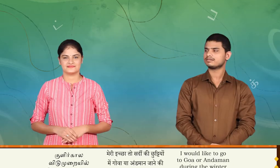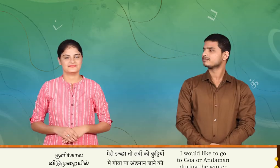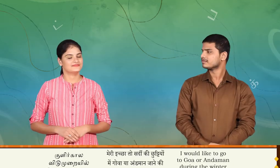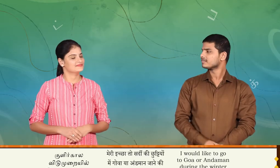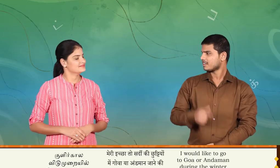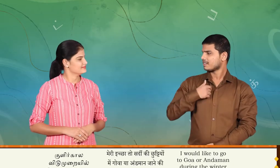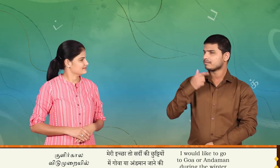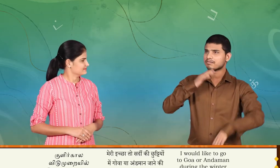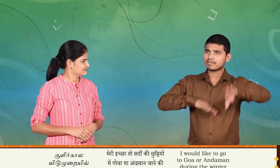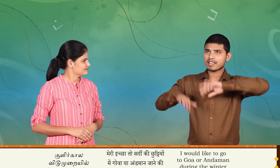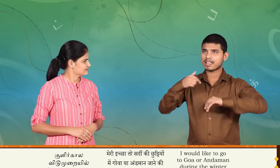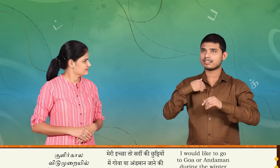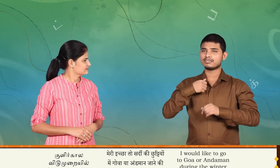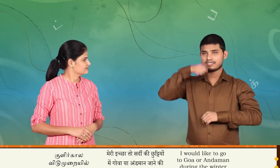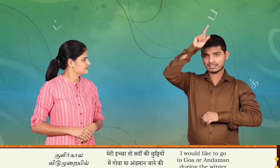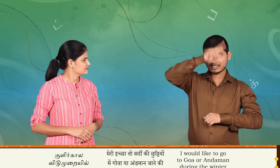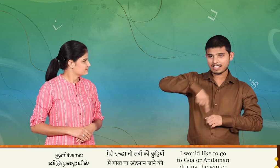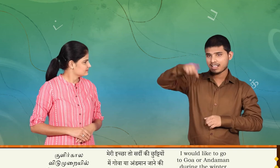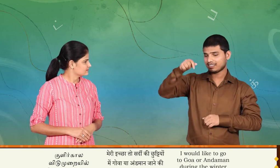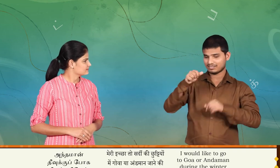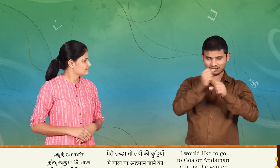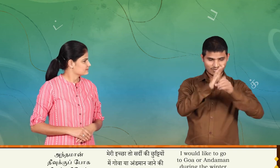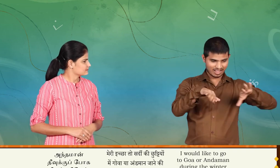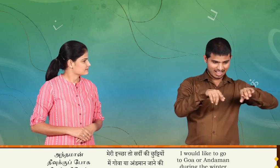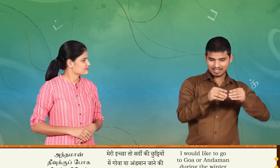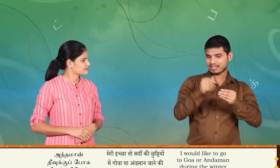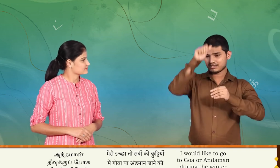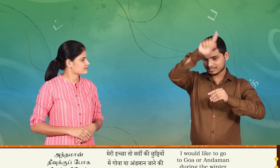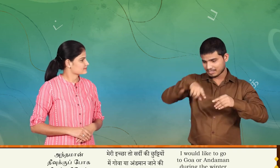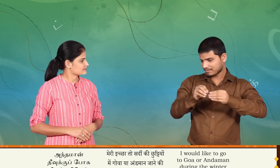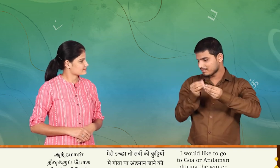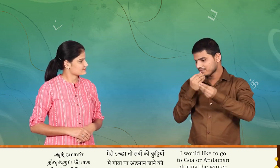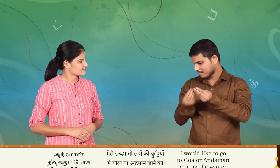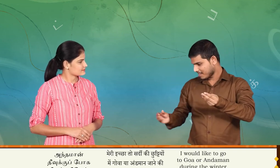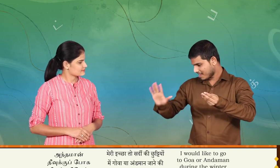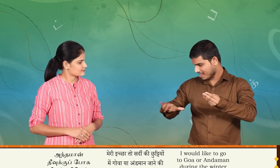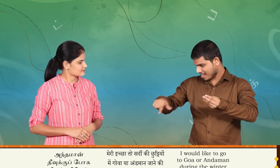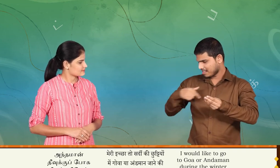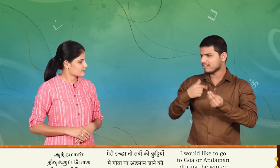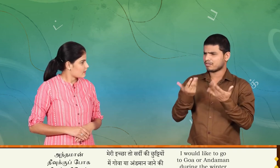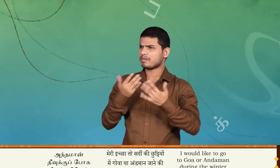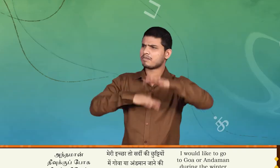கொலிர்க்கால விடுமுறையில் கோவா அல்லது அந்தமான் தீவுகளுக்கு போக விரும்புகிறேன்